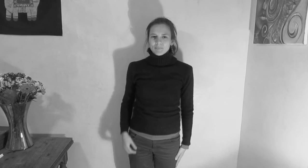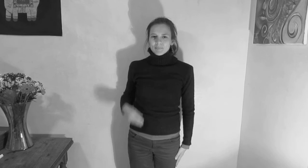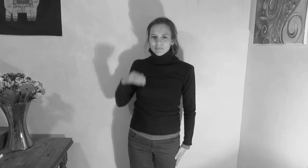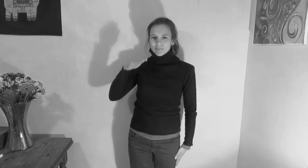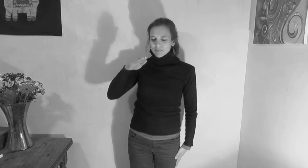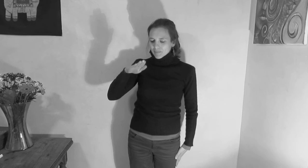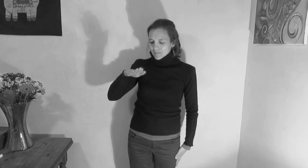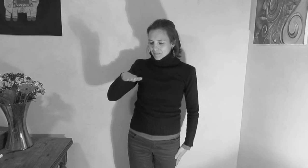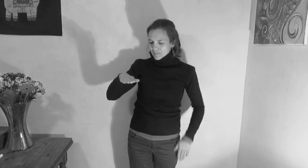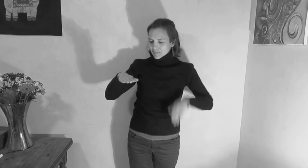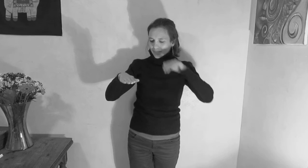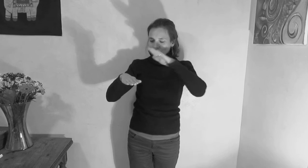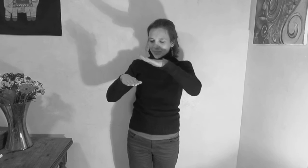Apprendre à monter